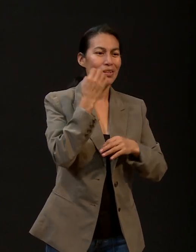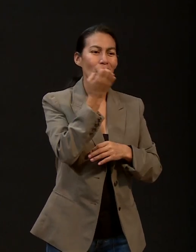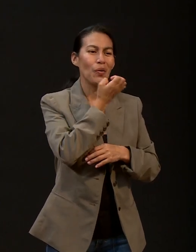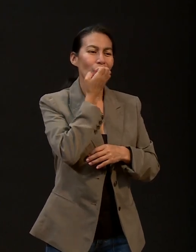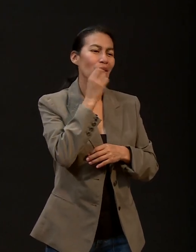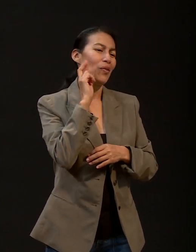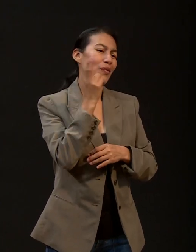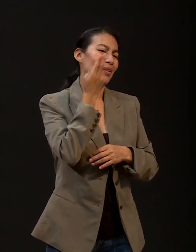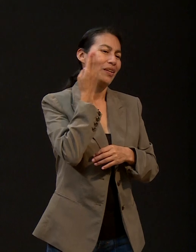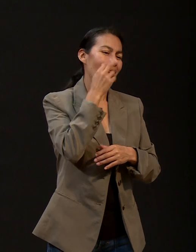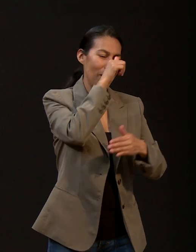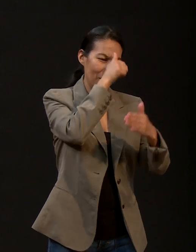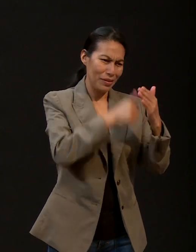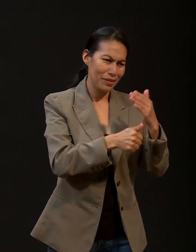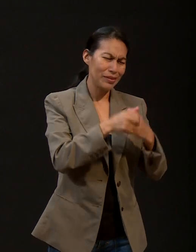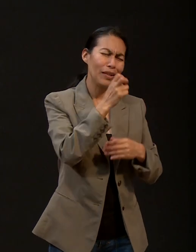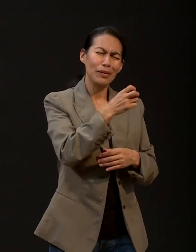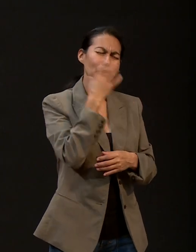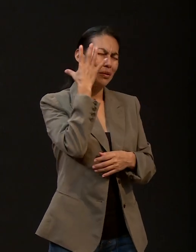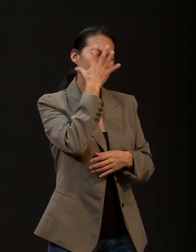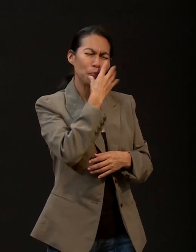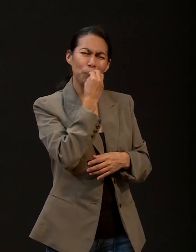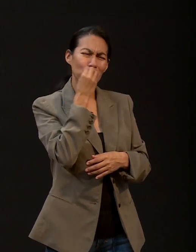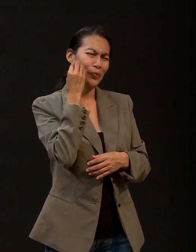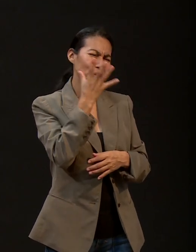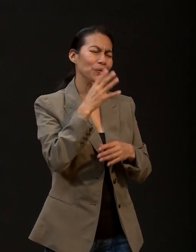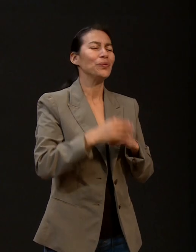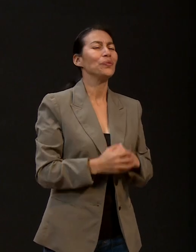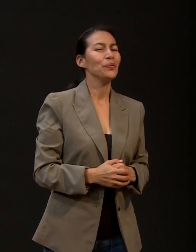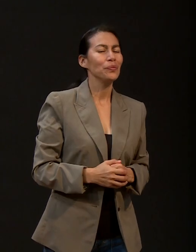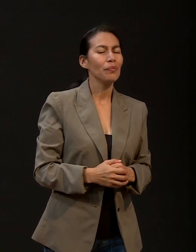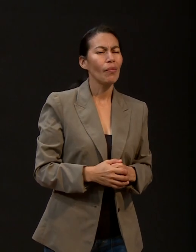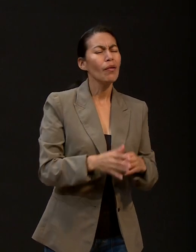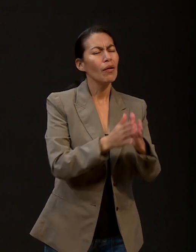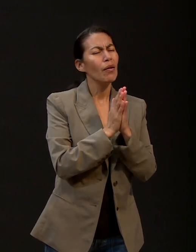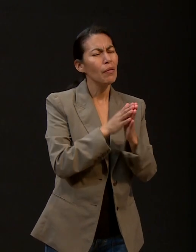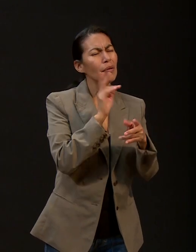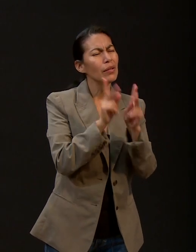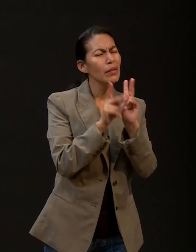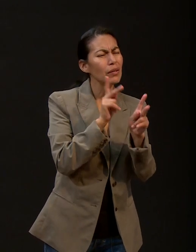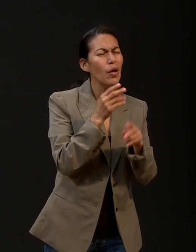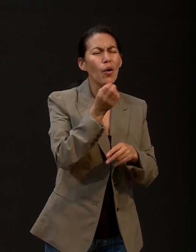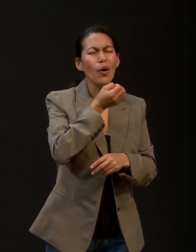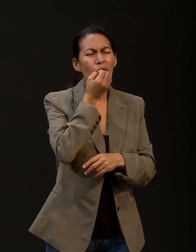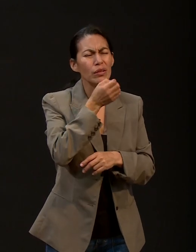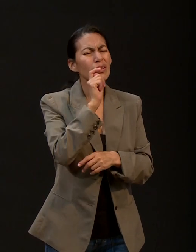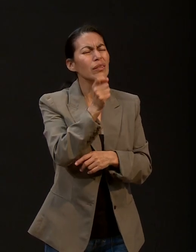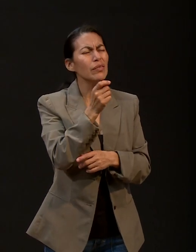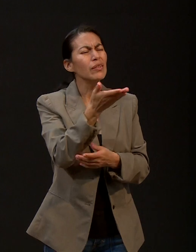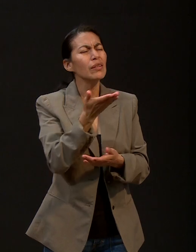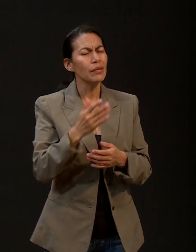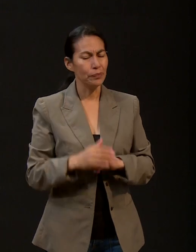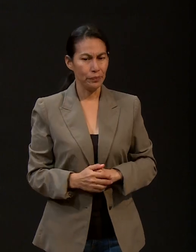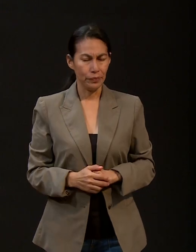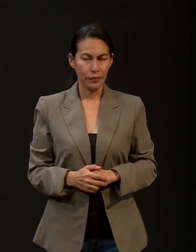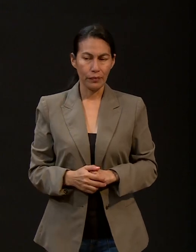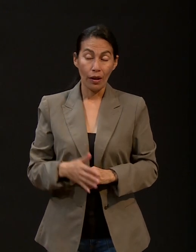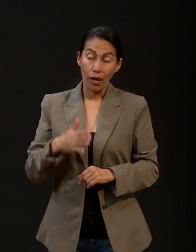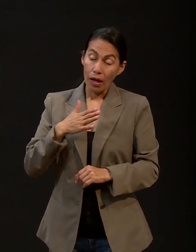esta universidad. ¡Qué maravilloso! Cuéntanos, ¿qué ha llegado a ser la oración para ti, Jenny? Pues, la oración para mí ha